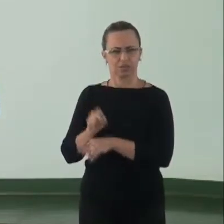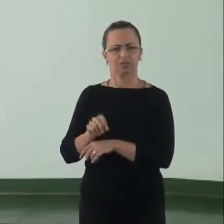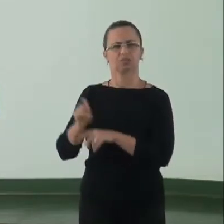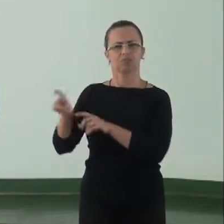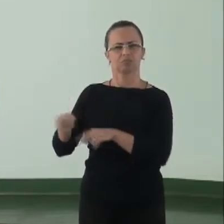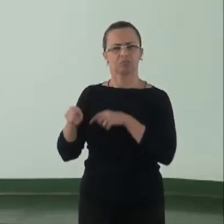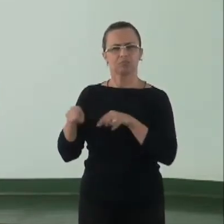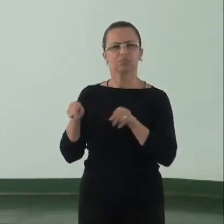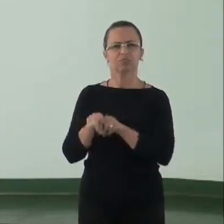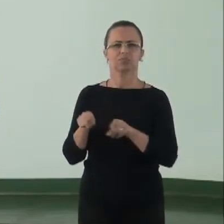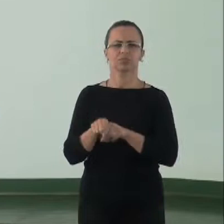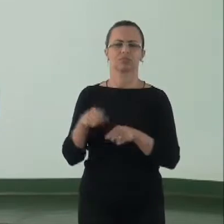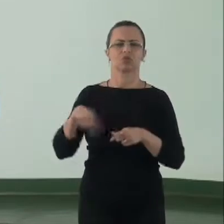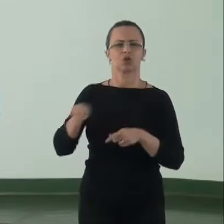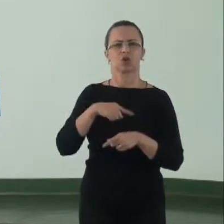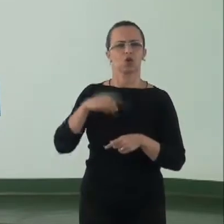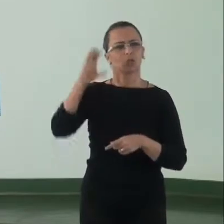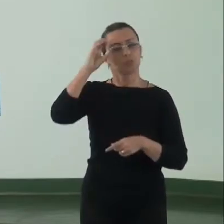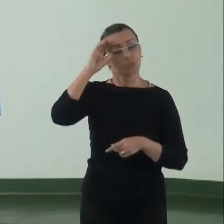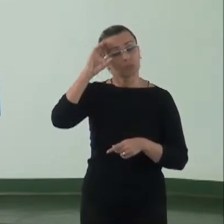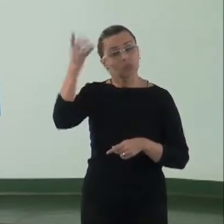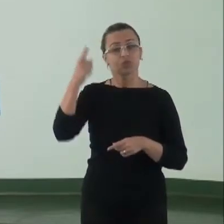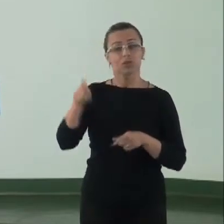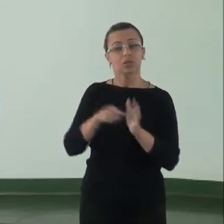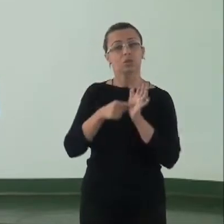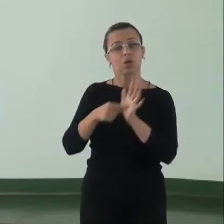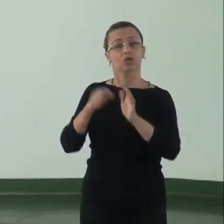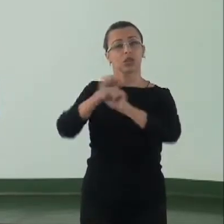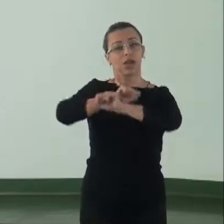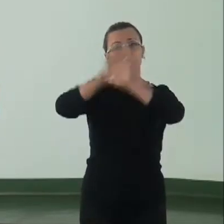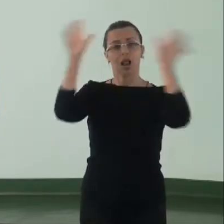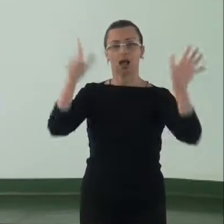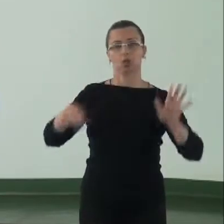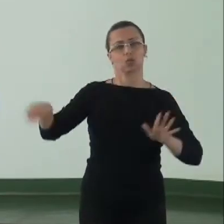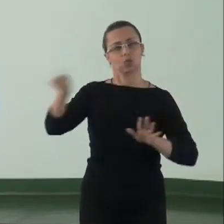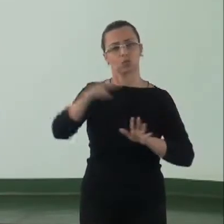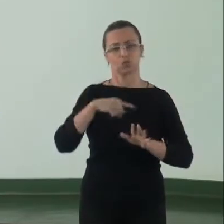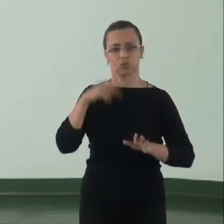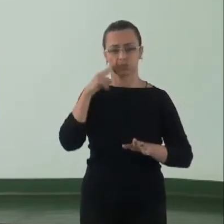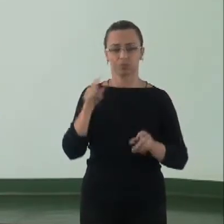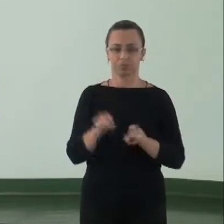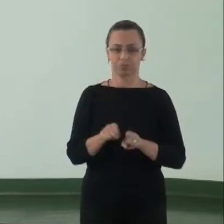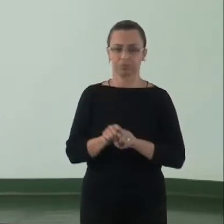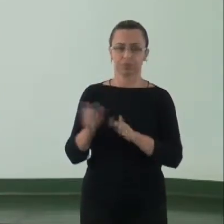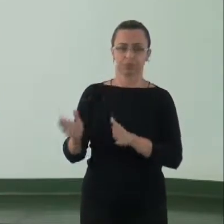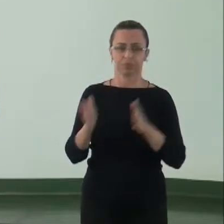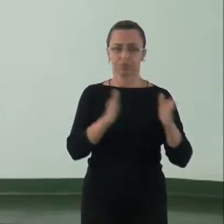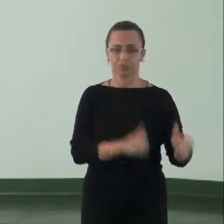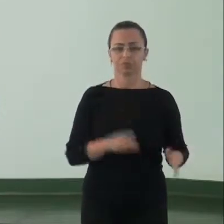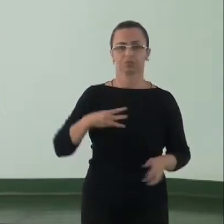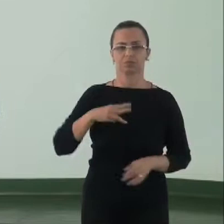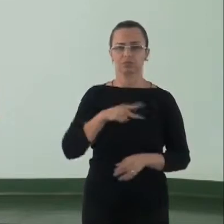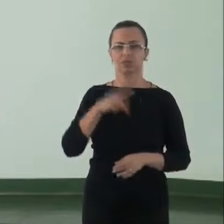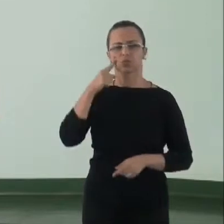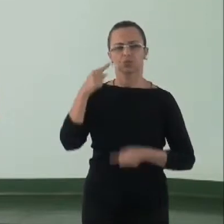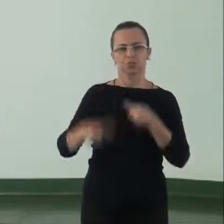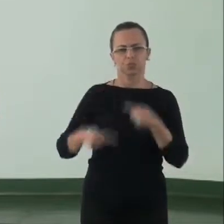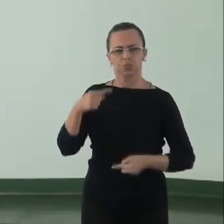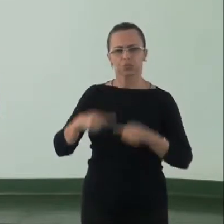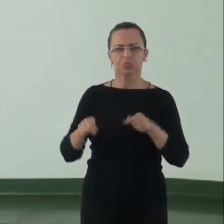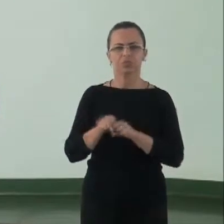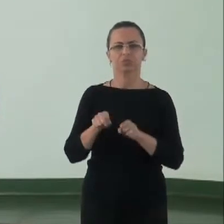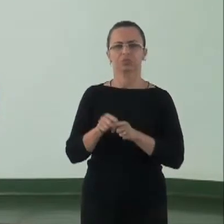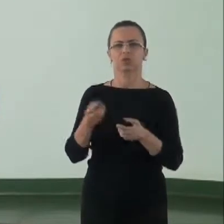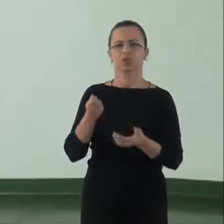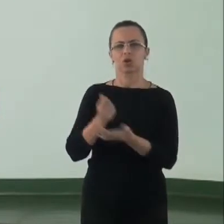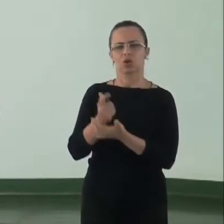transparência e publicidade dessas decisões. que o Ministério Público atue com vistas ao fortalecimento de políticas como o Programa de Aquisição